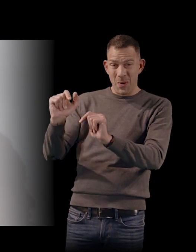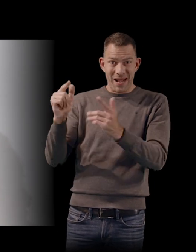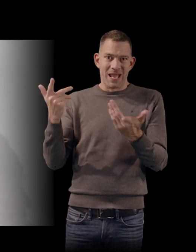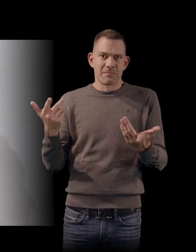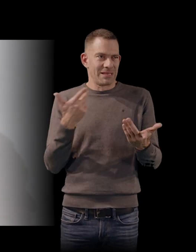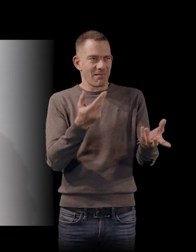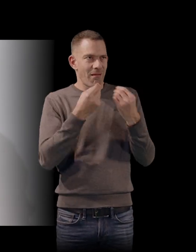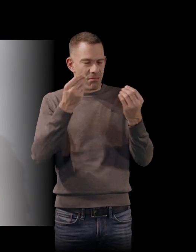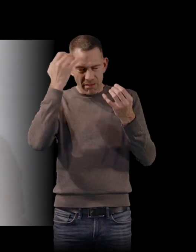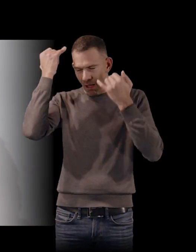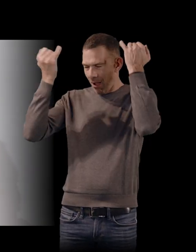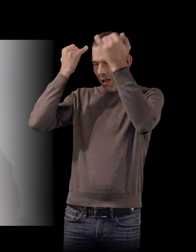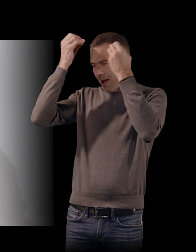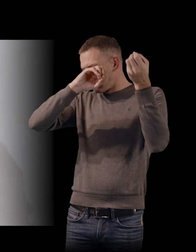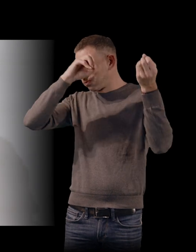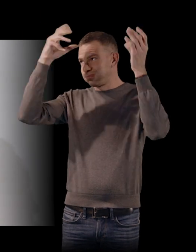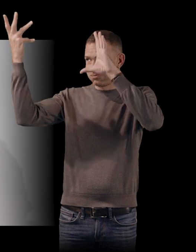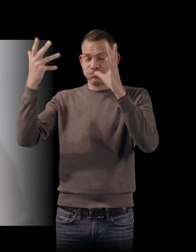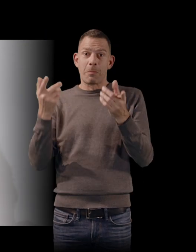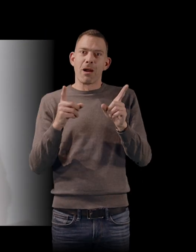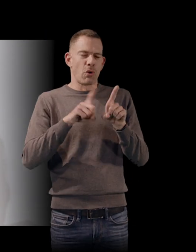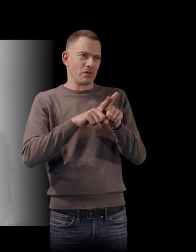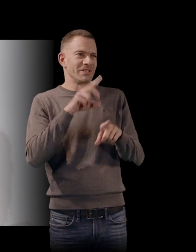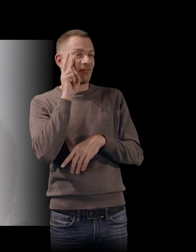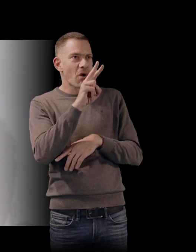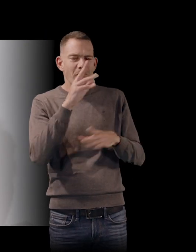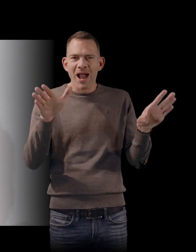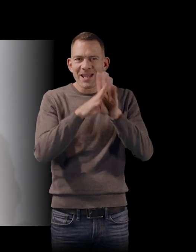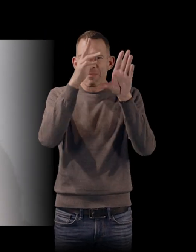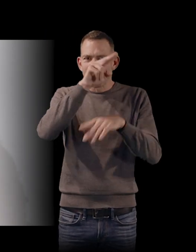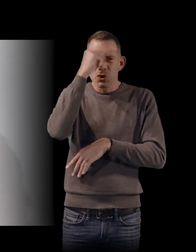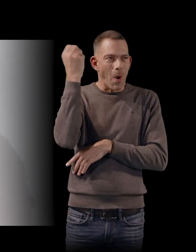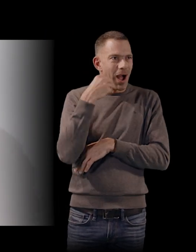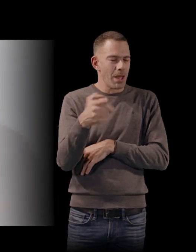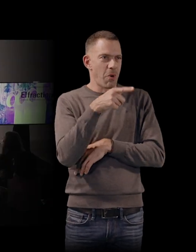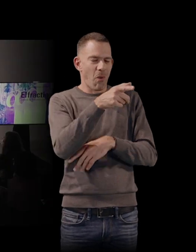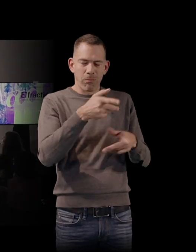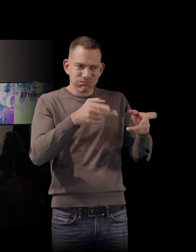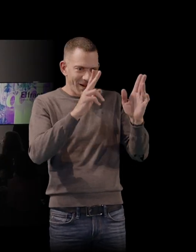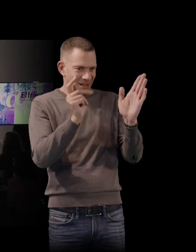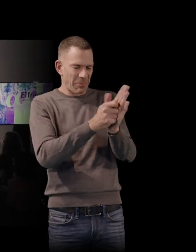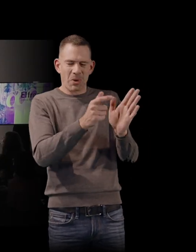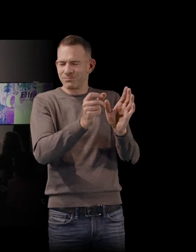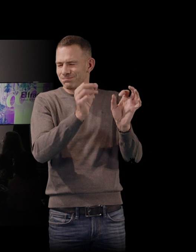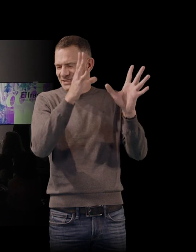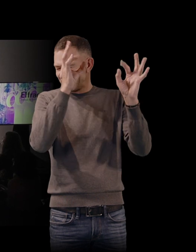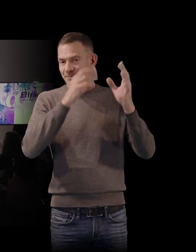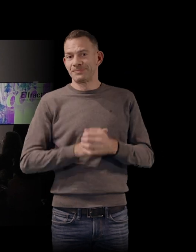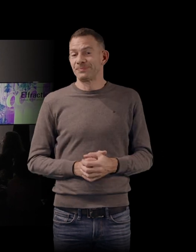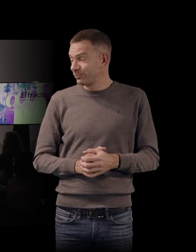'imagination et beaucoup sourire de revoir ces images en noir et blanc qui disent beaucoup d'une époque. Oui, c'est savoureux, ces scènes du Festival de Cannes, parce